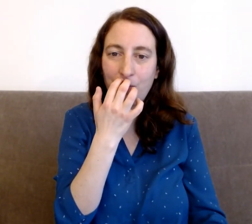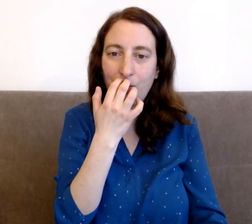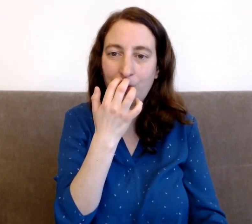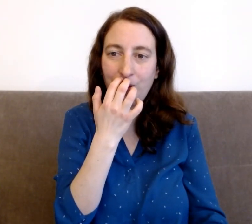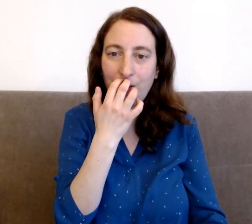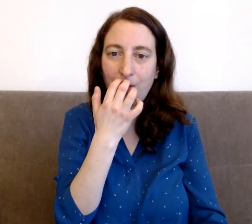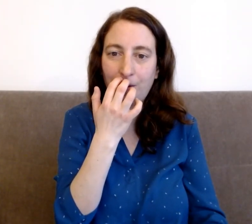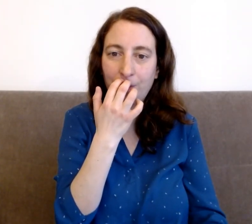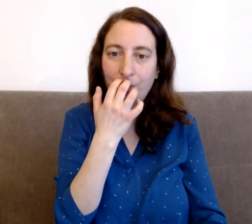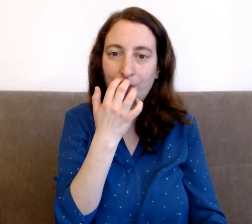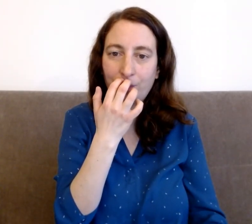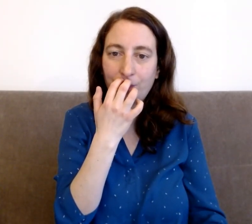positive.